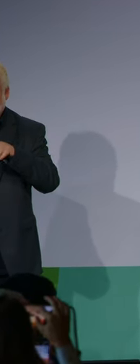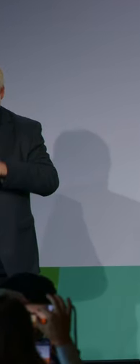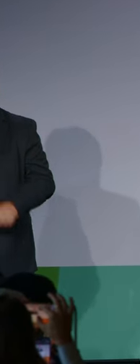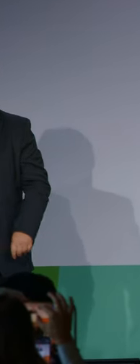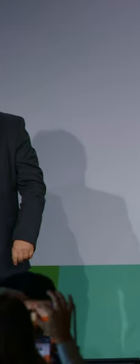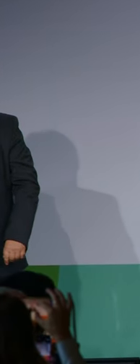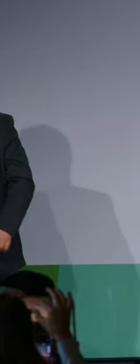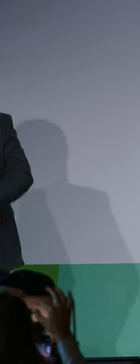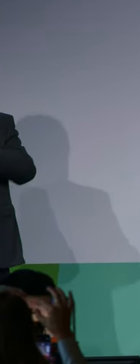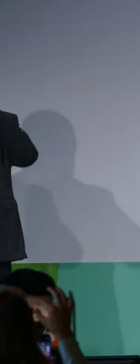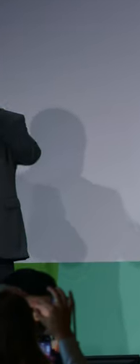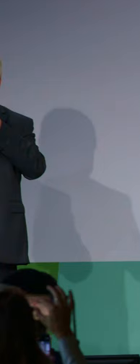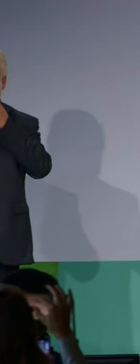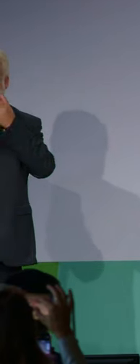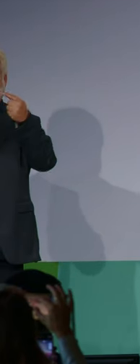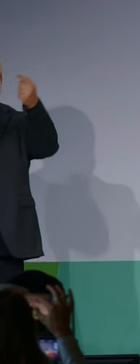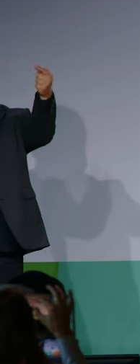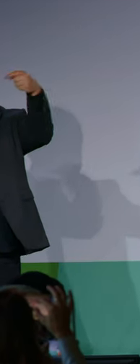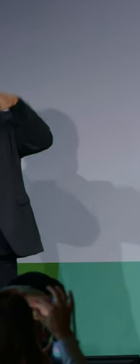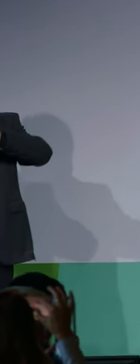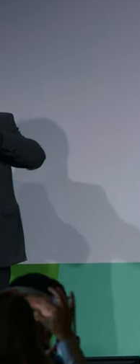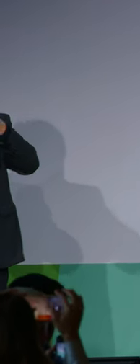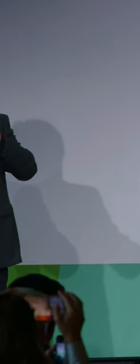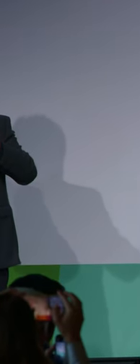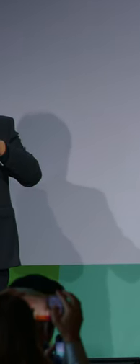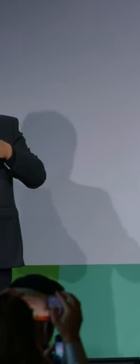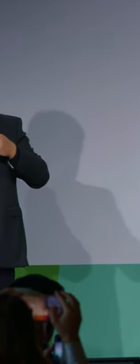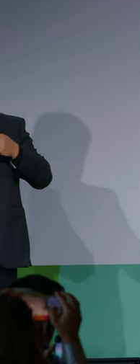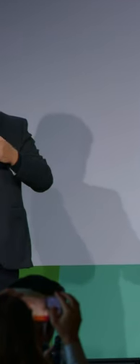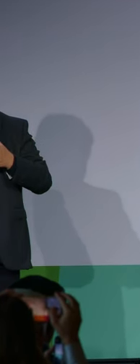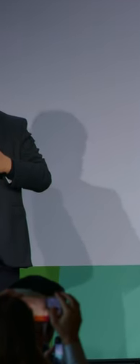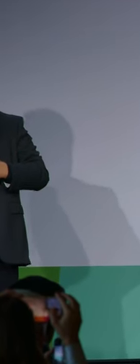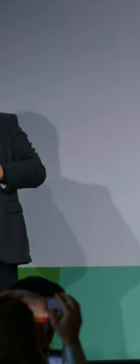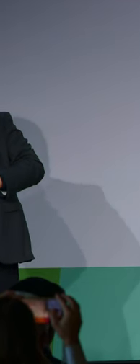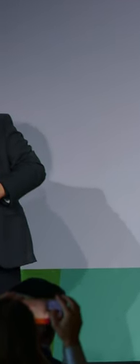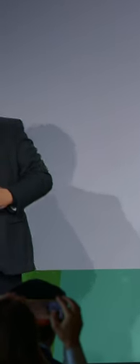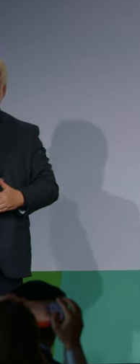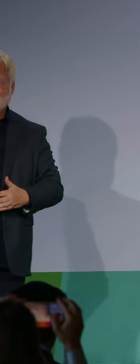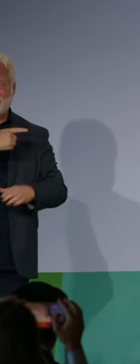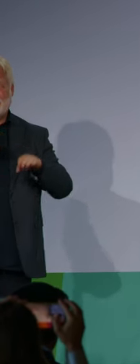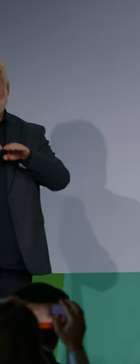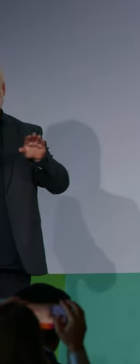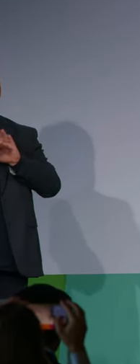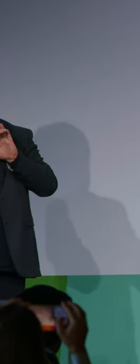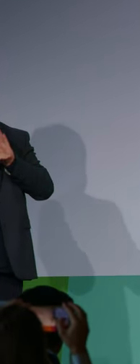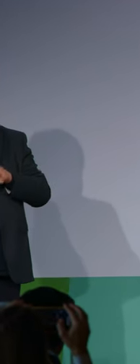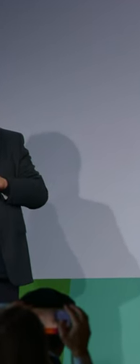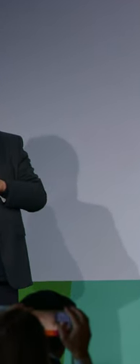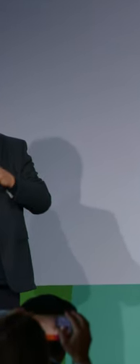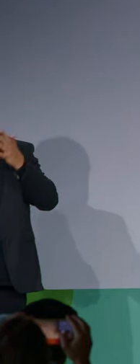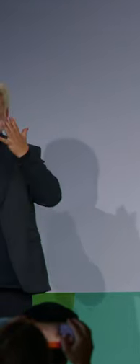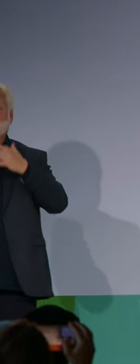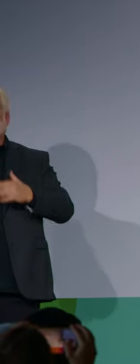75 Jahre Artikel 1. Die Würde des Menschen ist unantastbar. Sie zu achten und zu schützen, ist